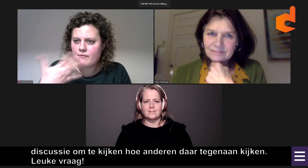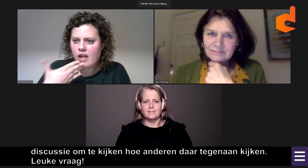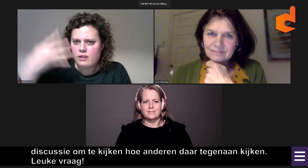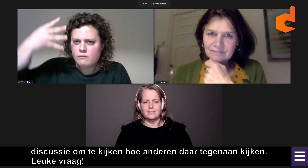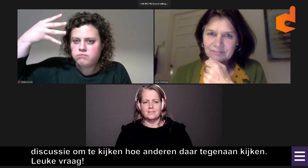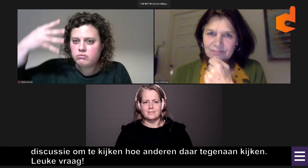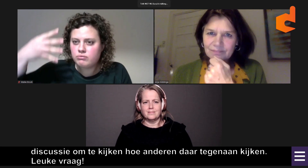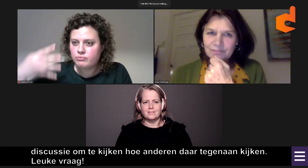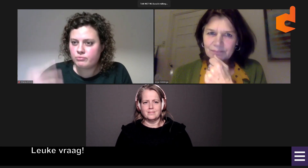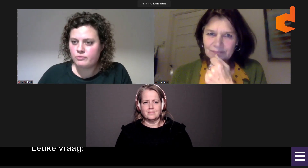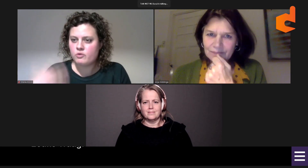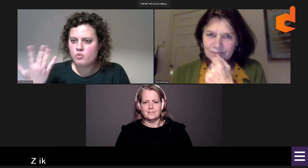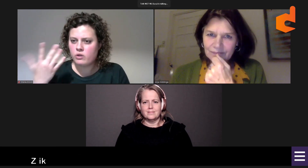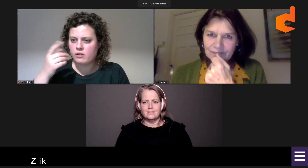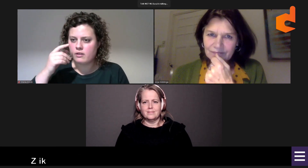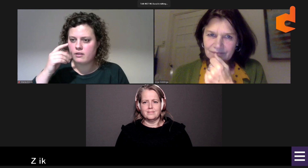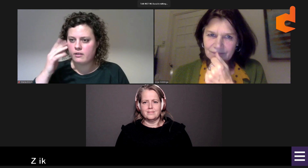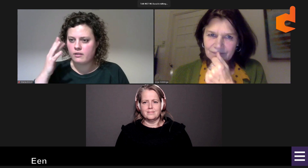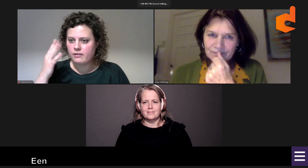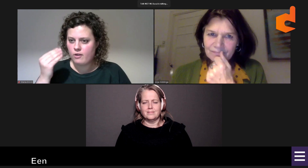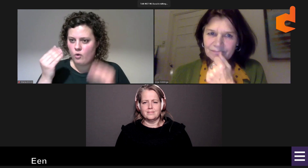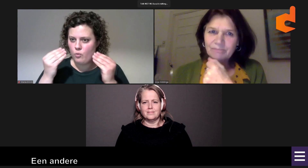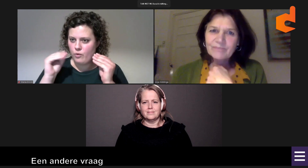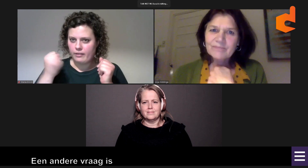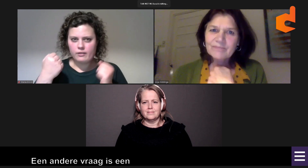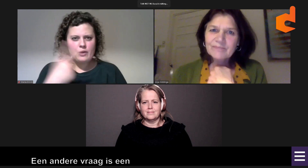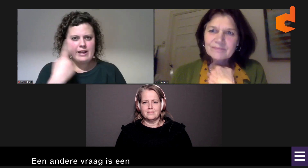Oh, ik zie nog een andere vraag. Dat is een hele tekst.